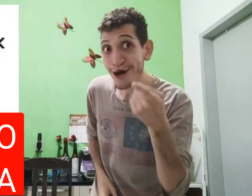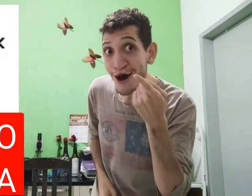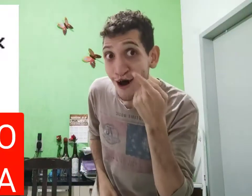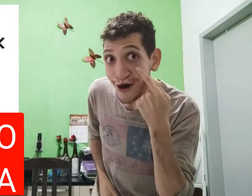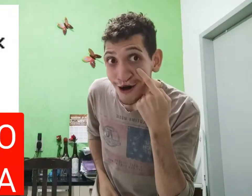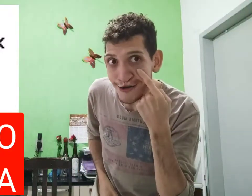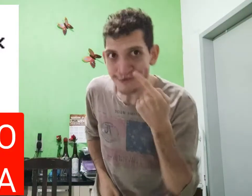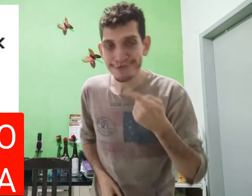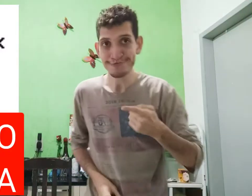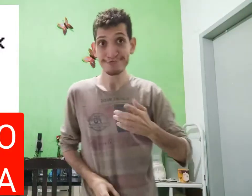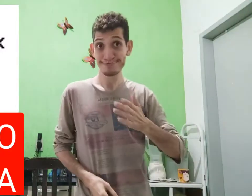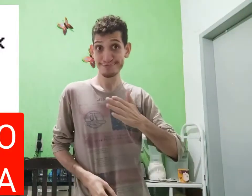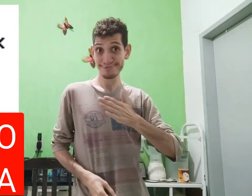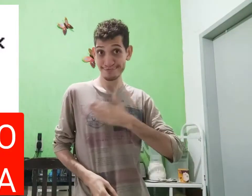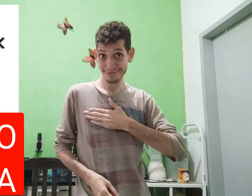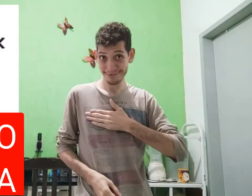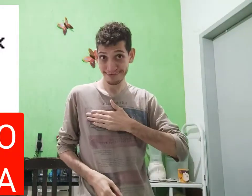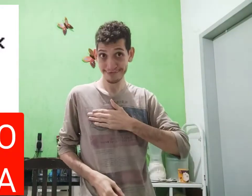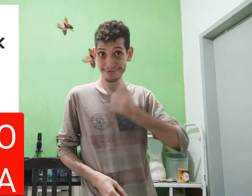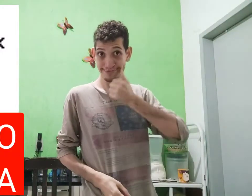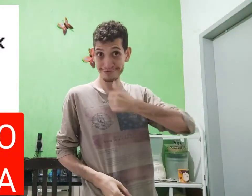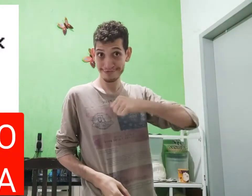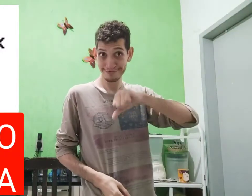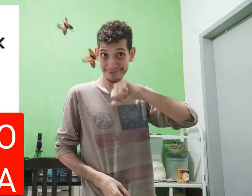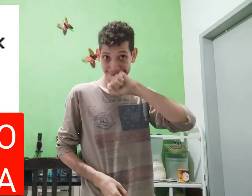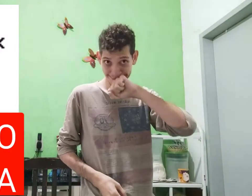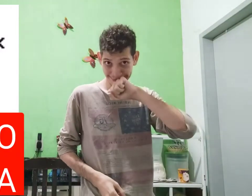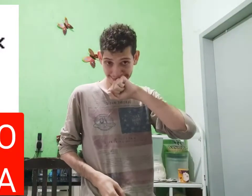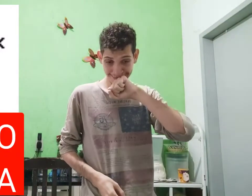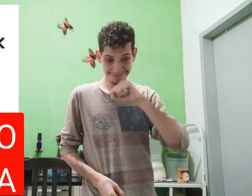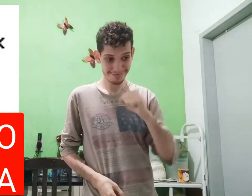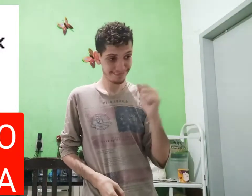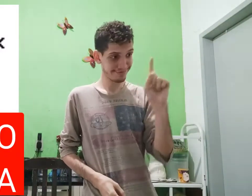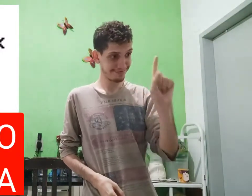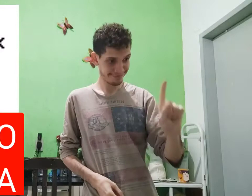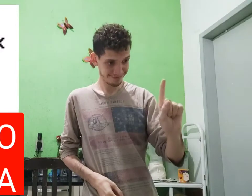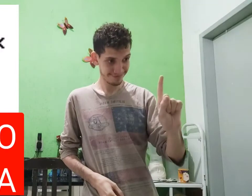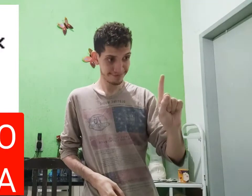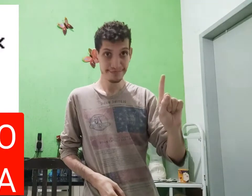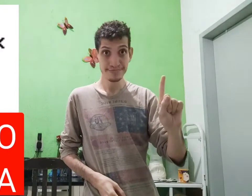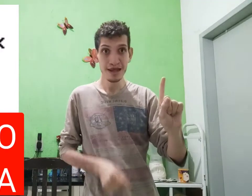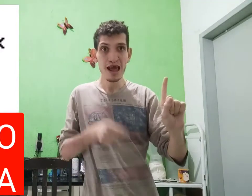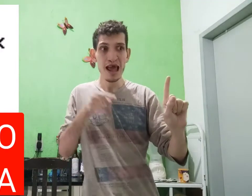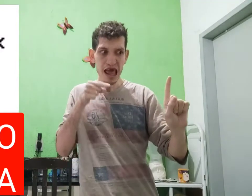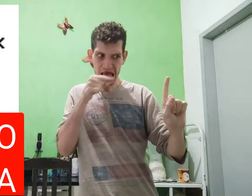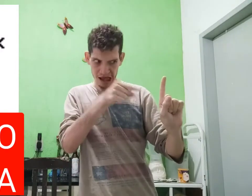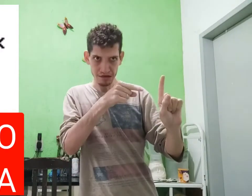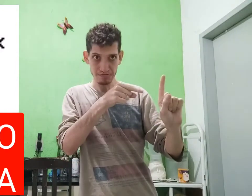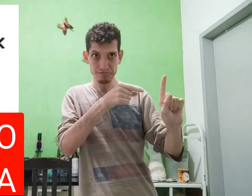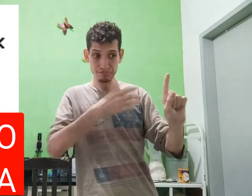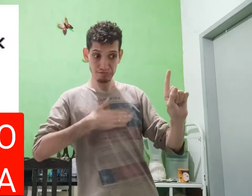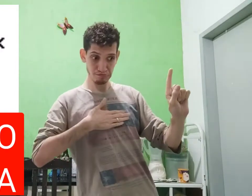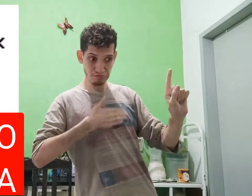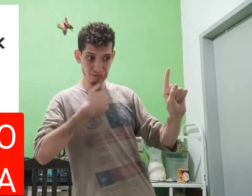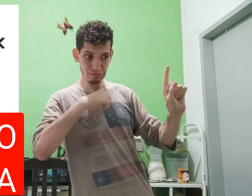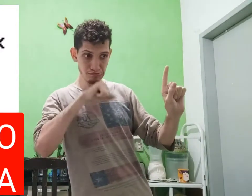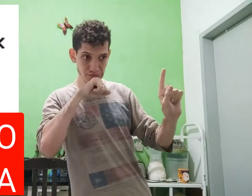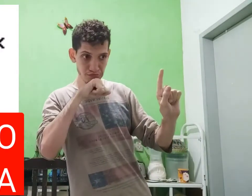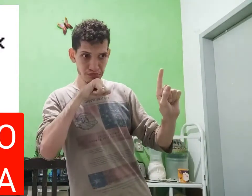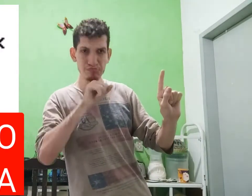Ó, ó, ó, ó, olha, minha mãe tá aqui, é ela, minha